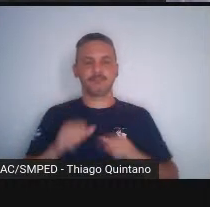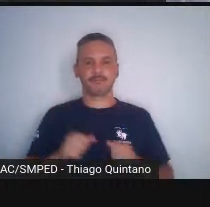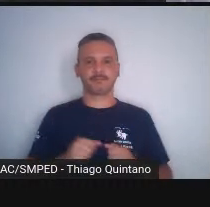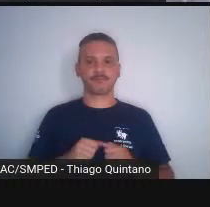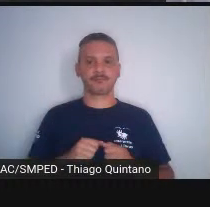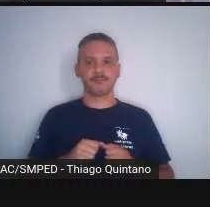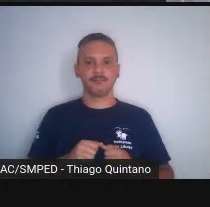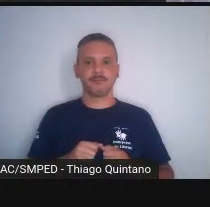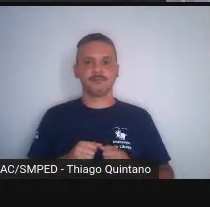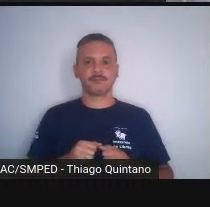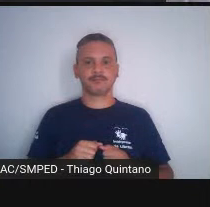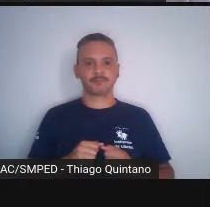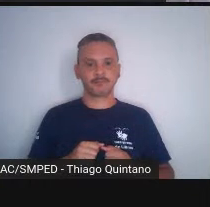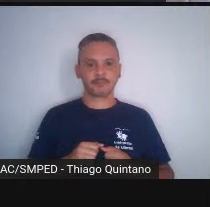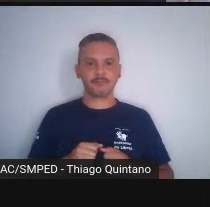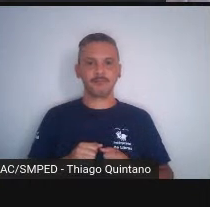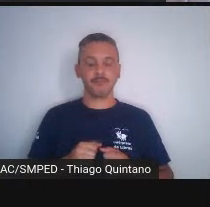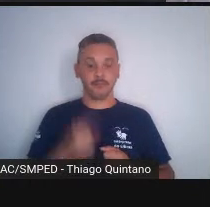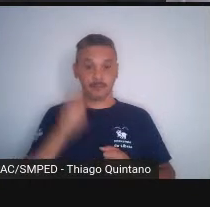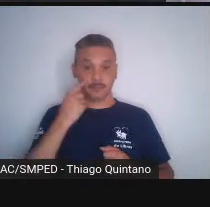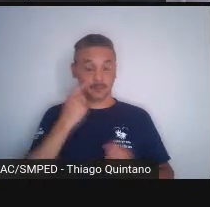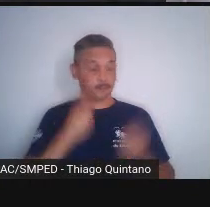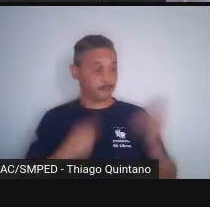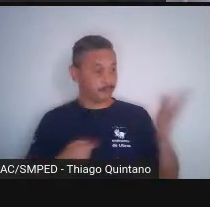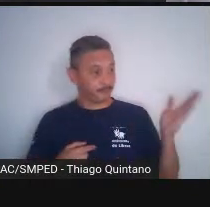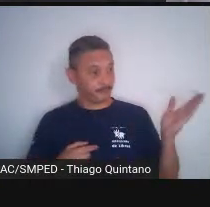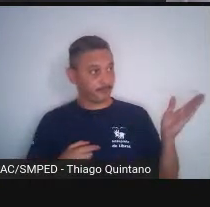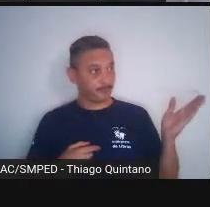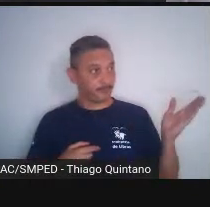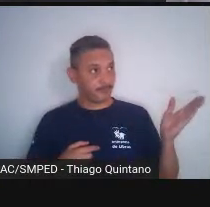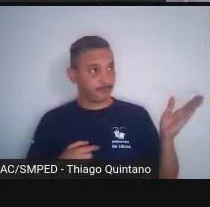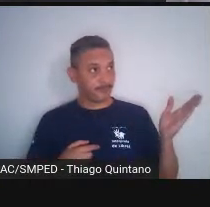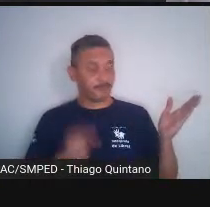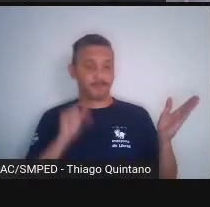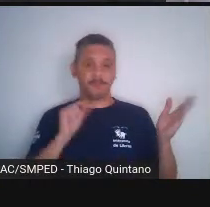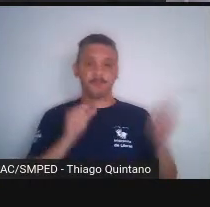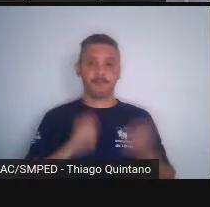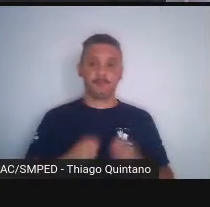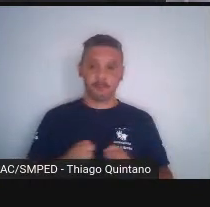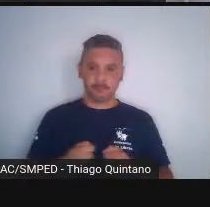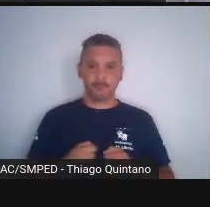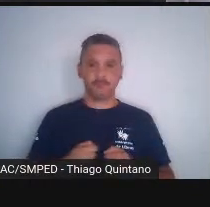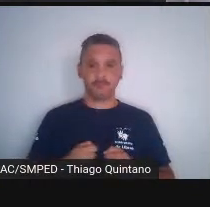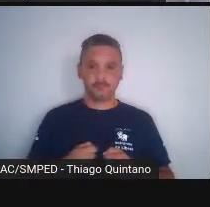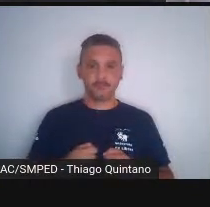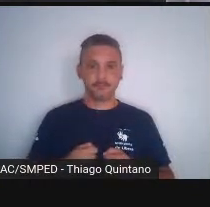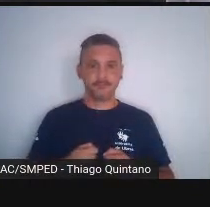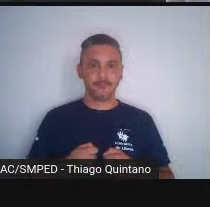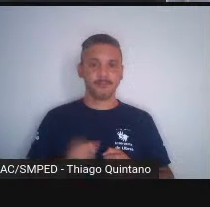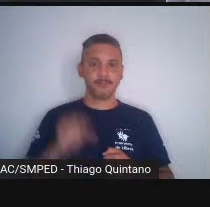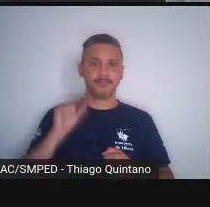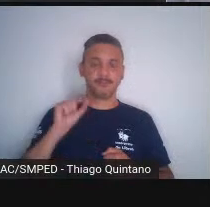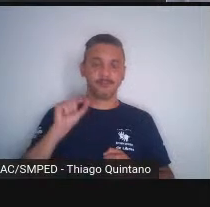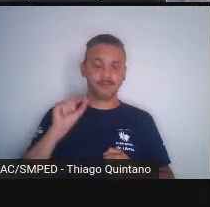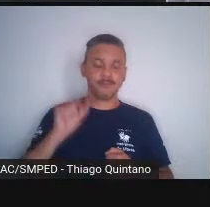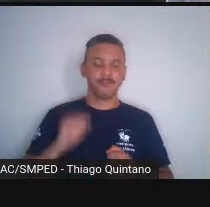certo? E aí tem uma contribuição do professor Vilassa da